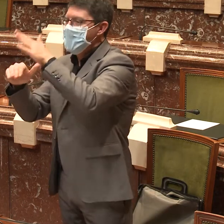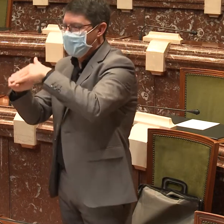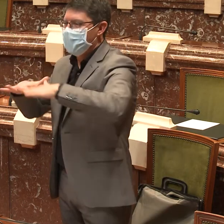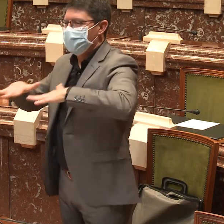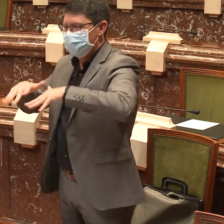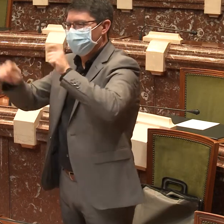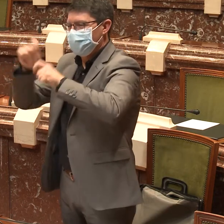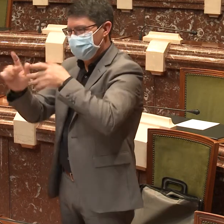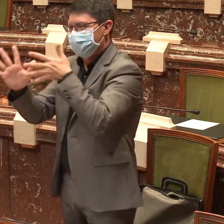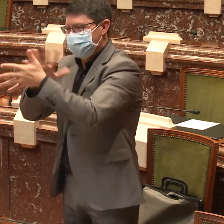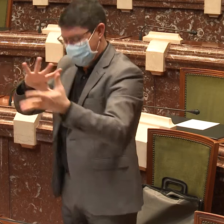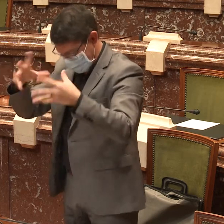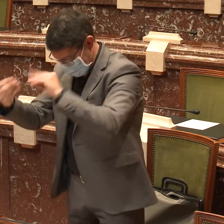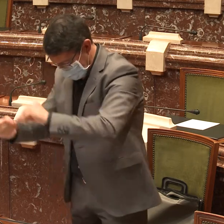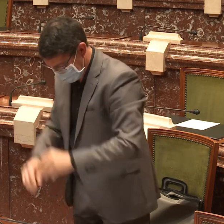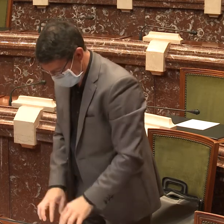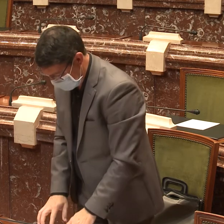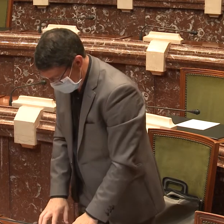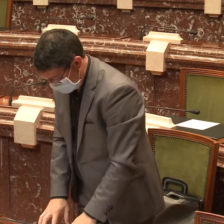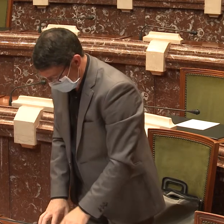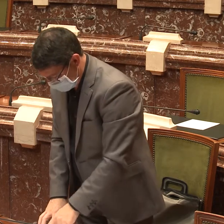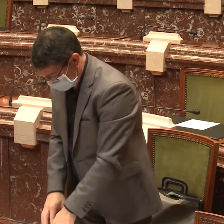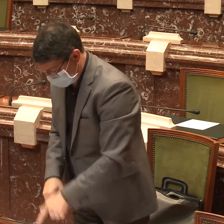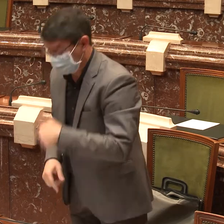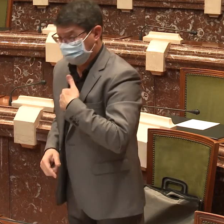alarmante y que pone en peligro también nuestras vidas.